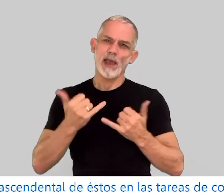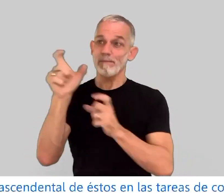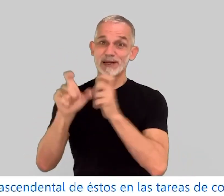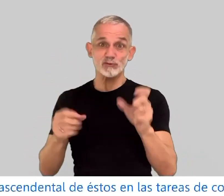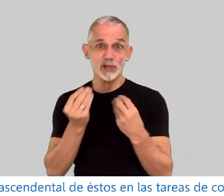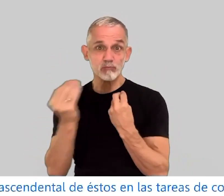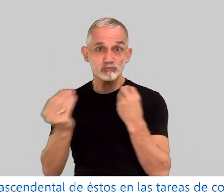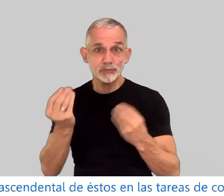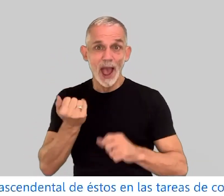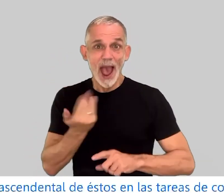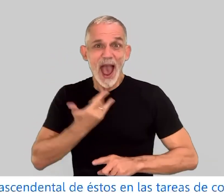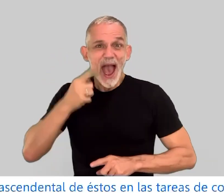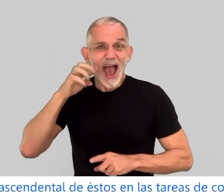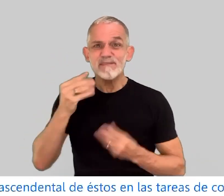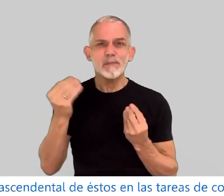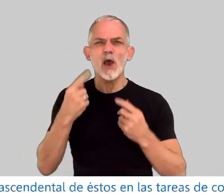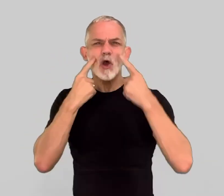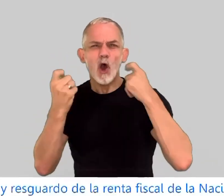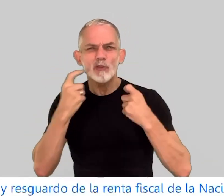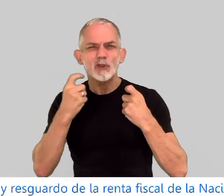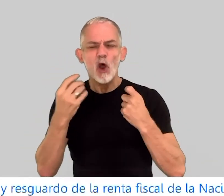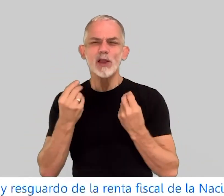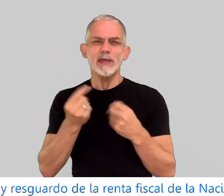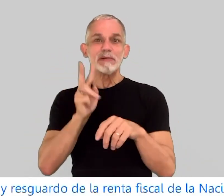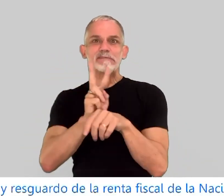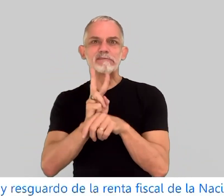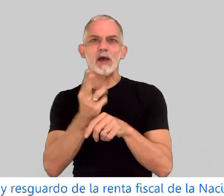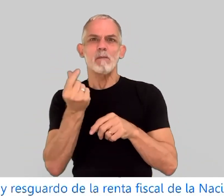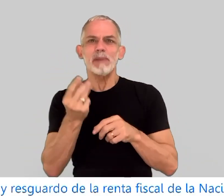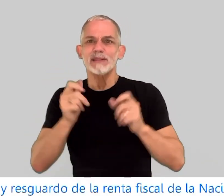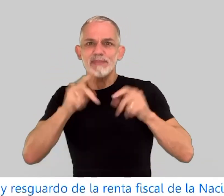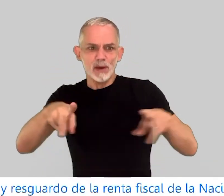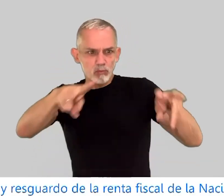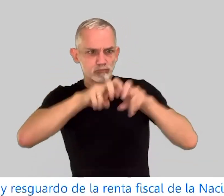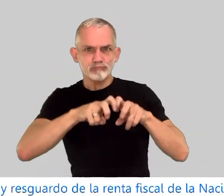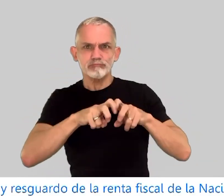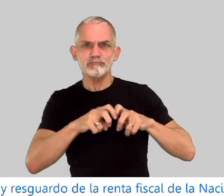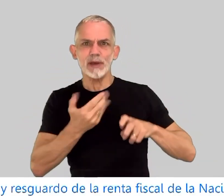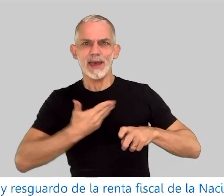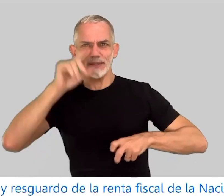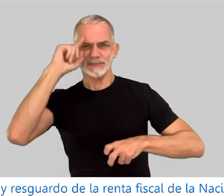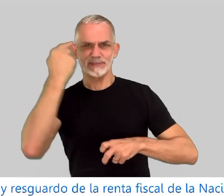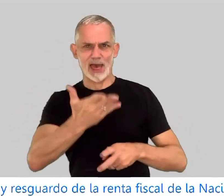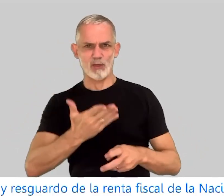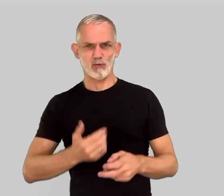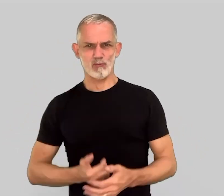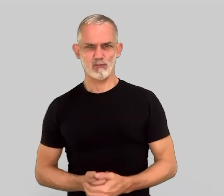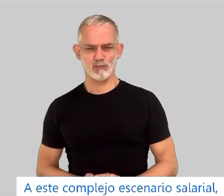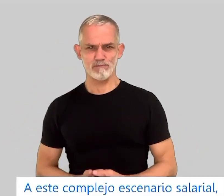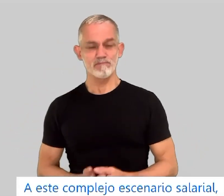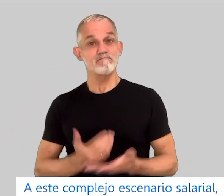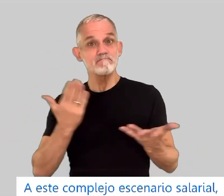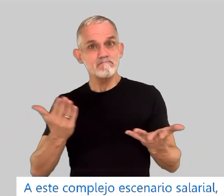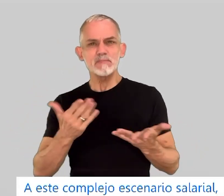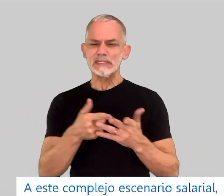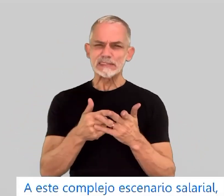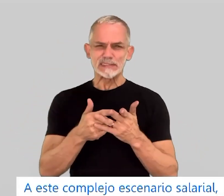éstos en las tareas de control y resguardo de la renta fiscal de la Nación. A este complejo